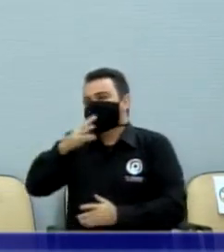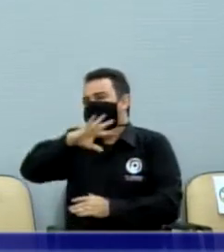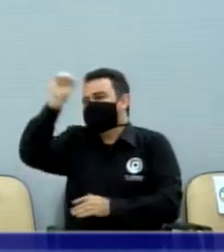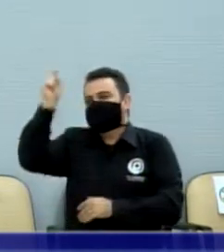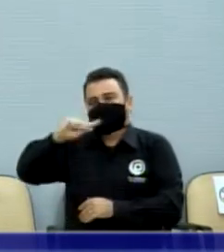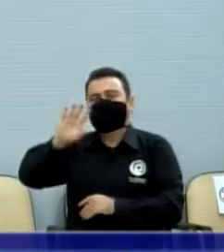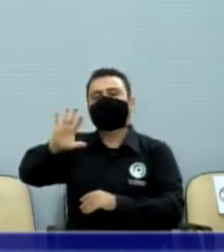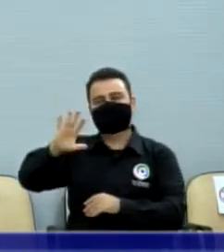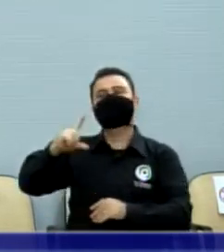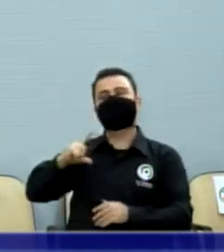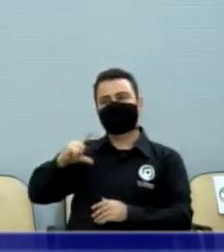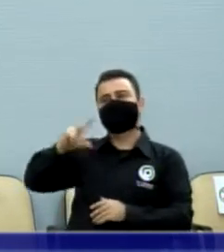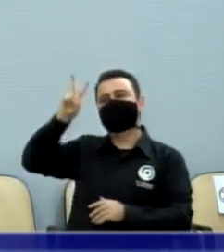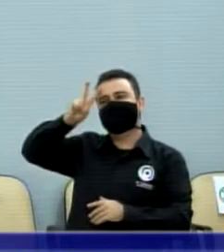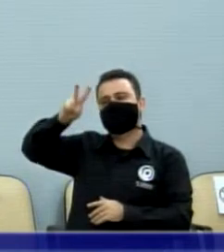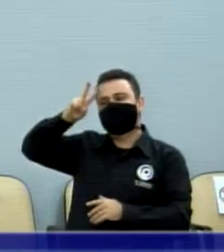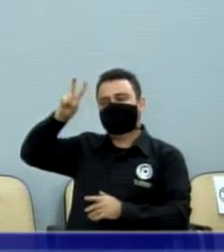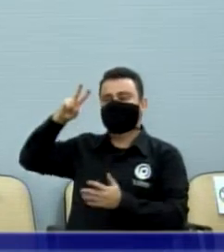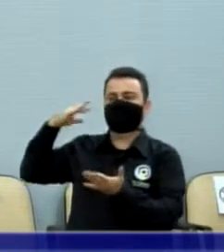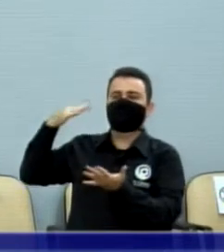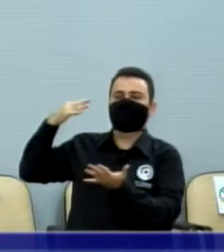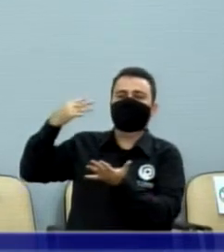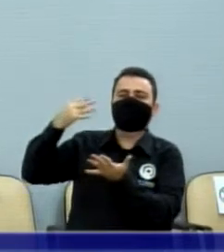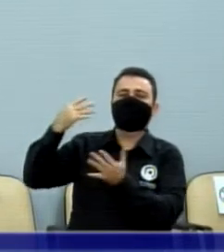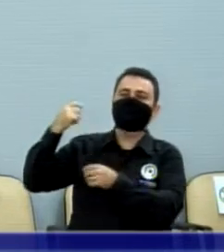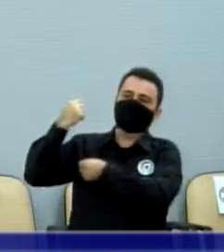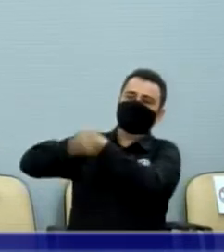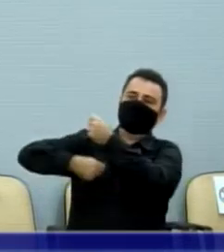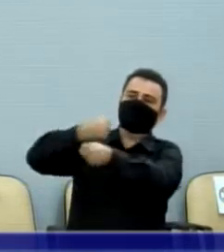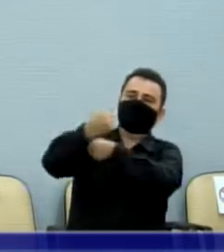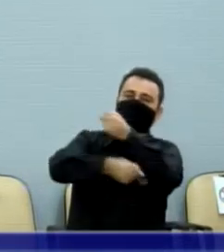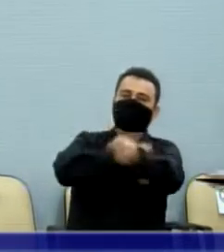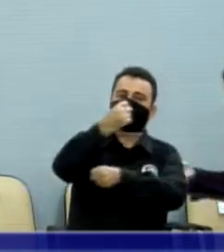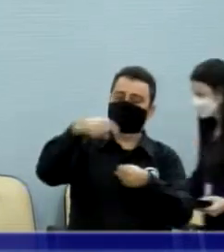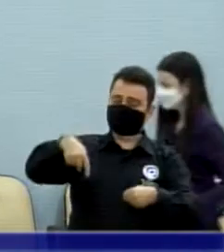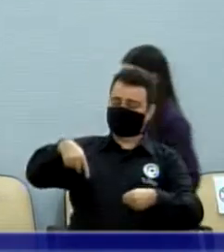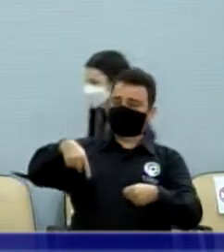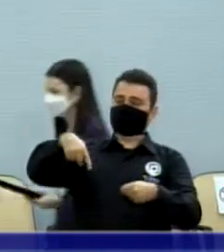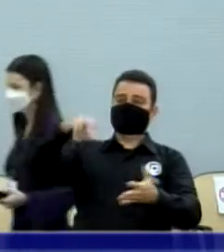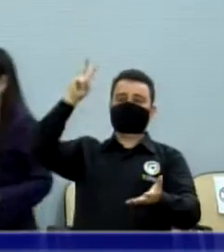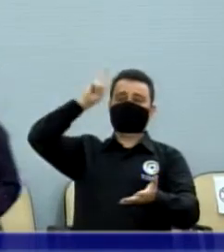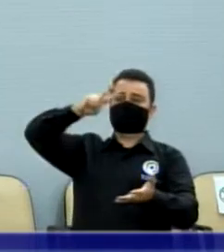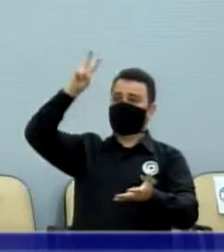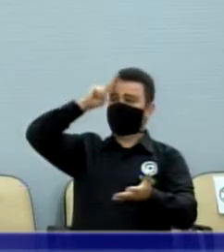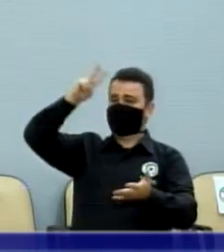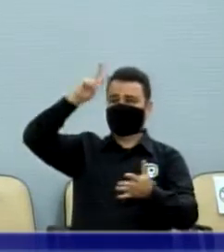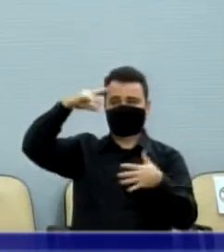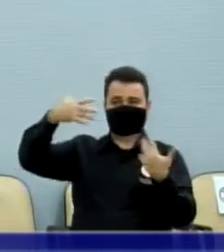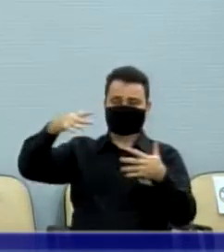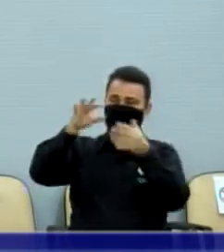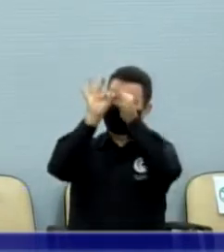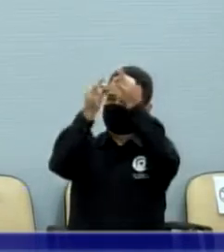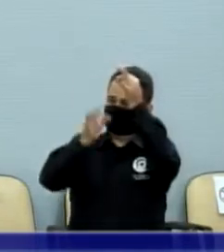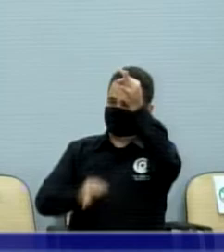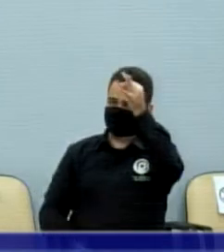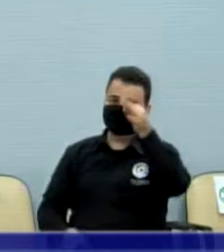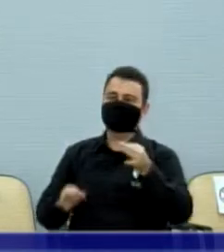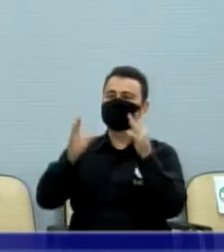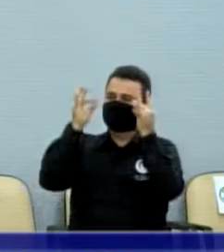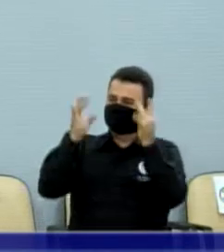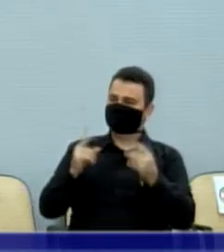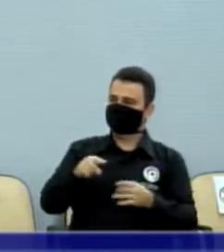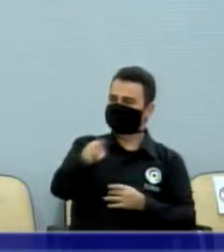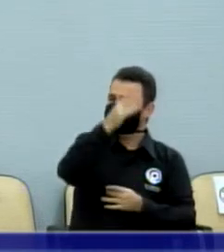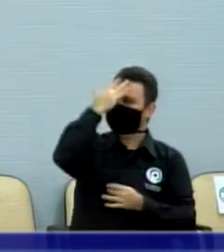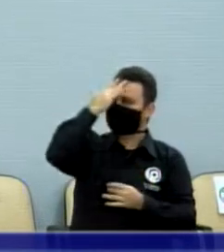história, viu, vereadora dela. Temos muito comemorar o Santos, que é o maior time do Brasil em história, em conhecimento do nosso mundo, tem essa felicidade